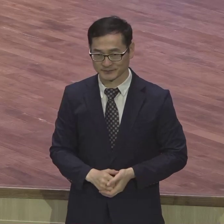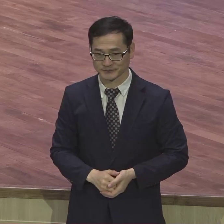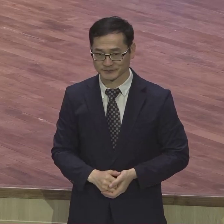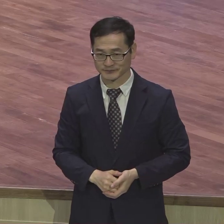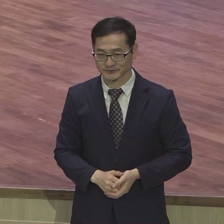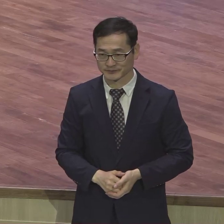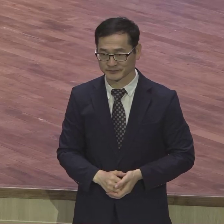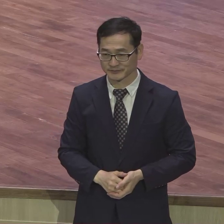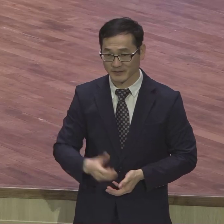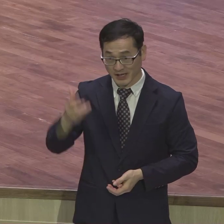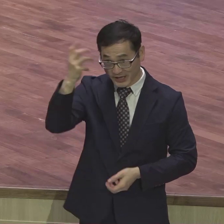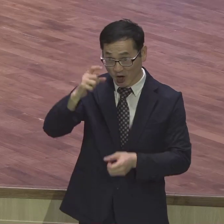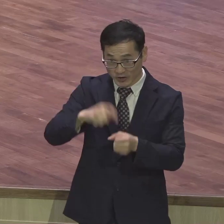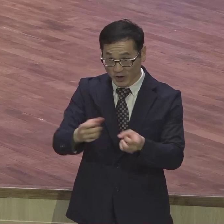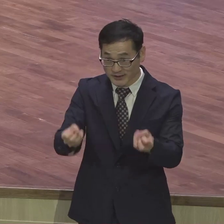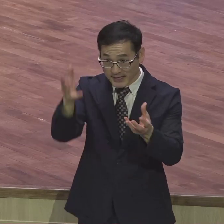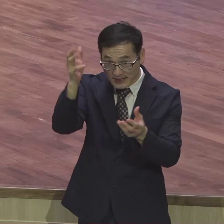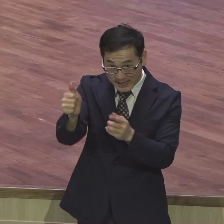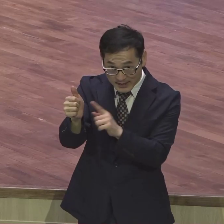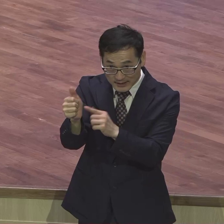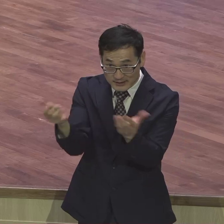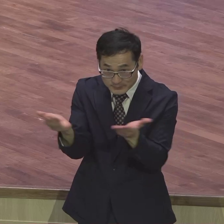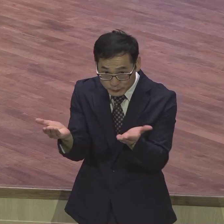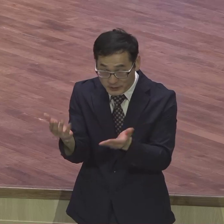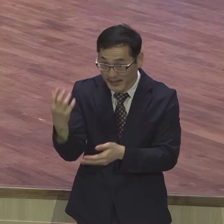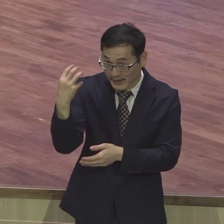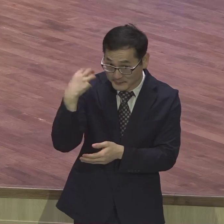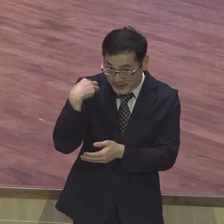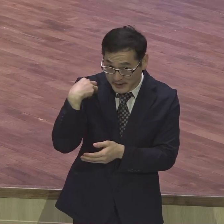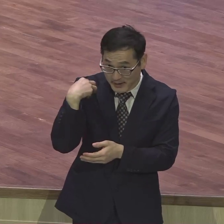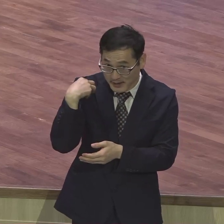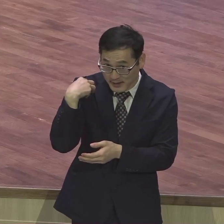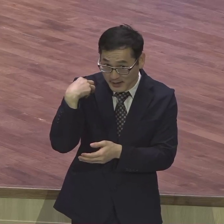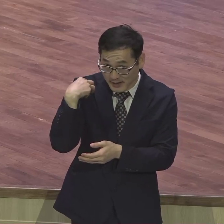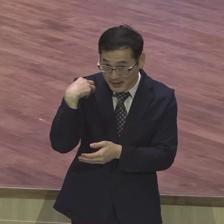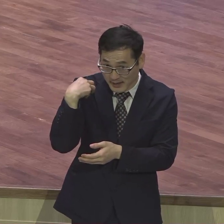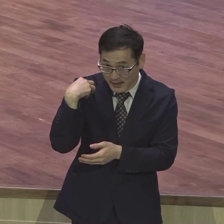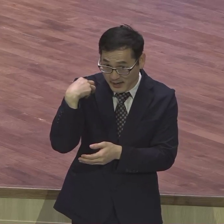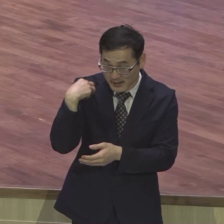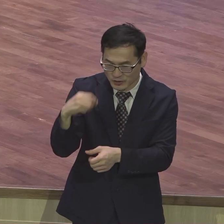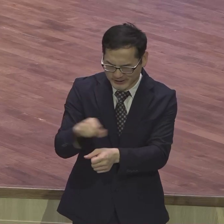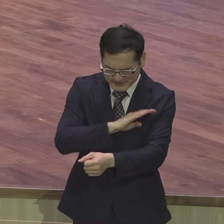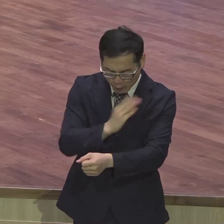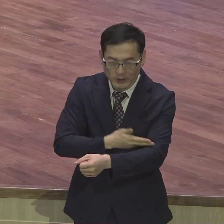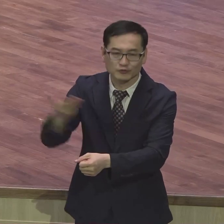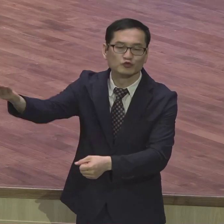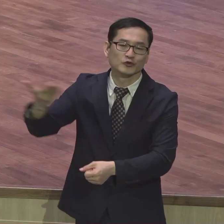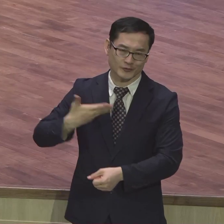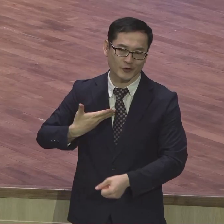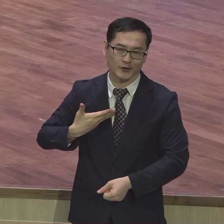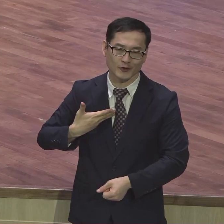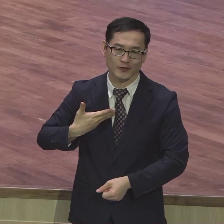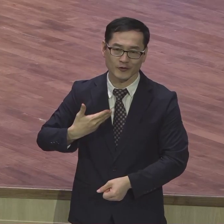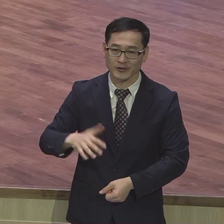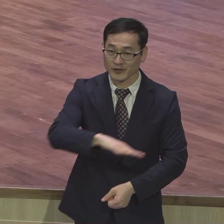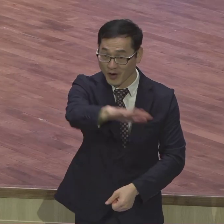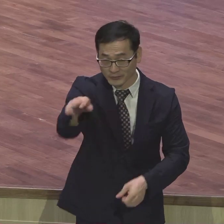영적 제사장의 직부를 감당할 수 있는 특권을 주었어요 여러분 대단한 분들이에요 예수 믿는